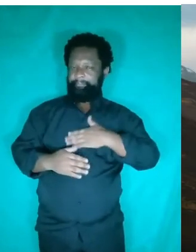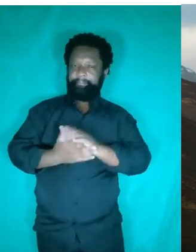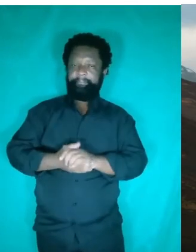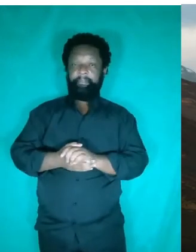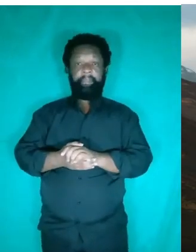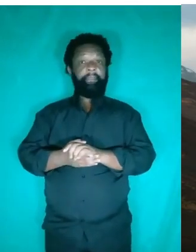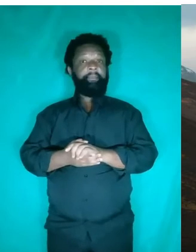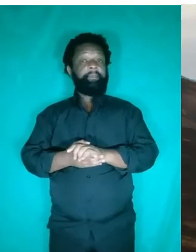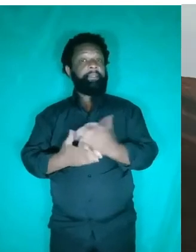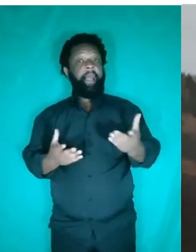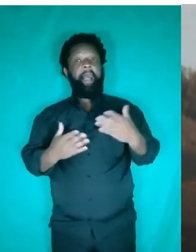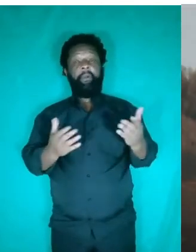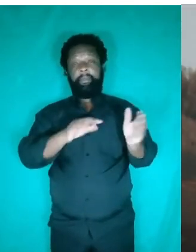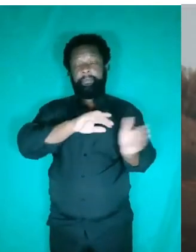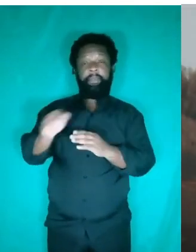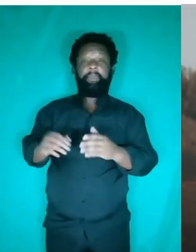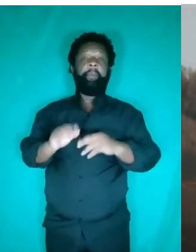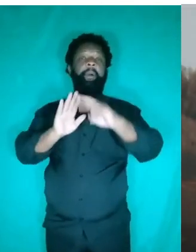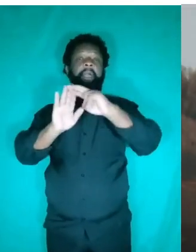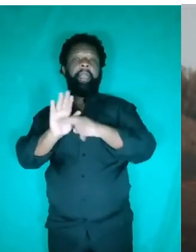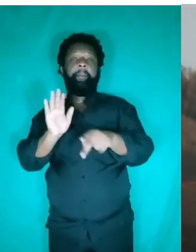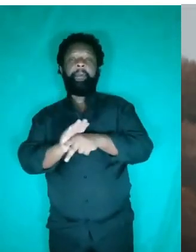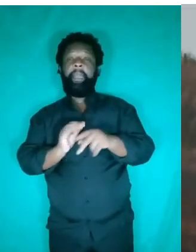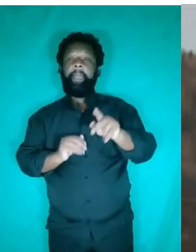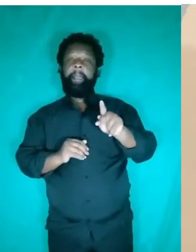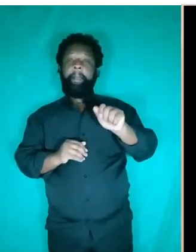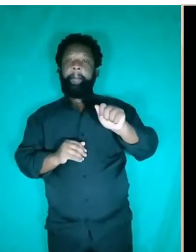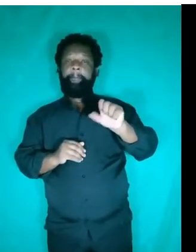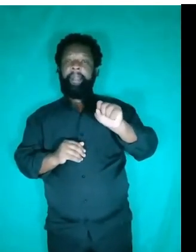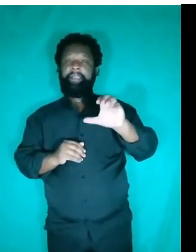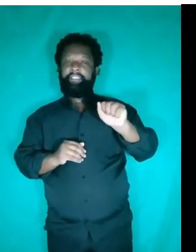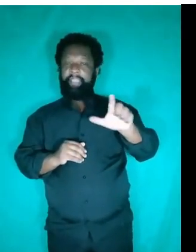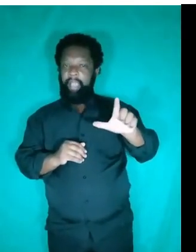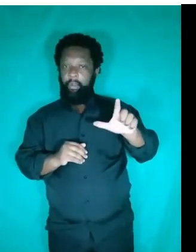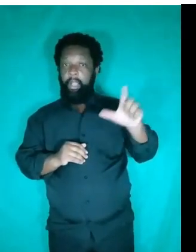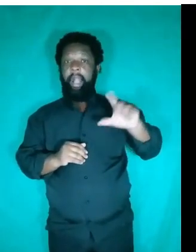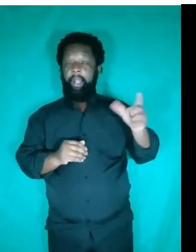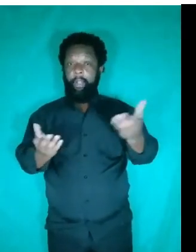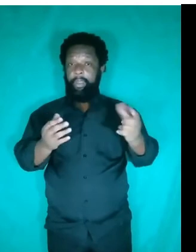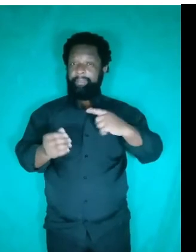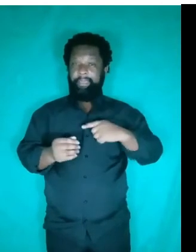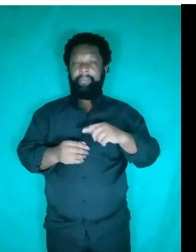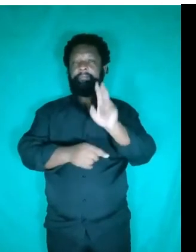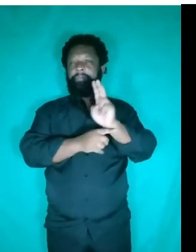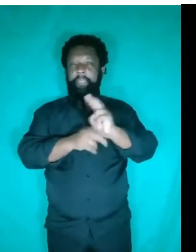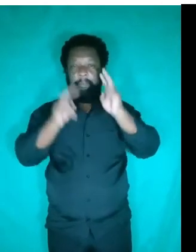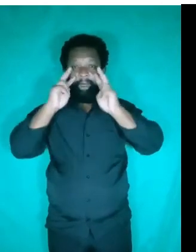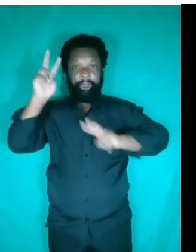E assim, vamos passar agora para o princípio de Pascal. Eu vou colocar uma representação aqui visual da